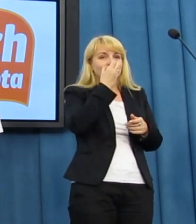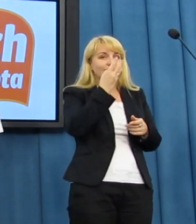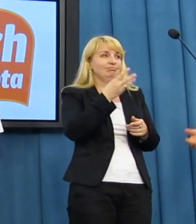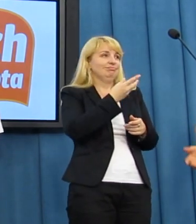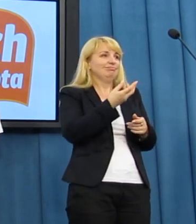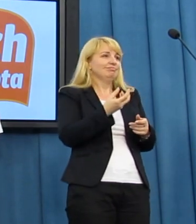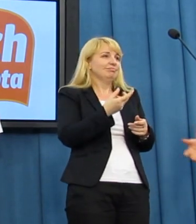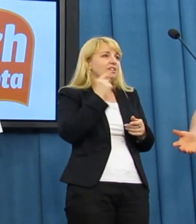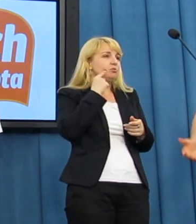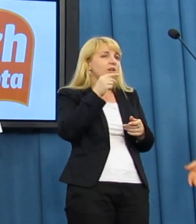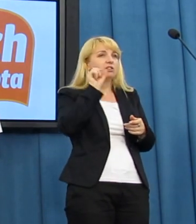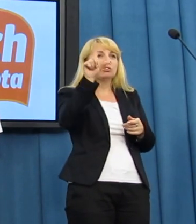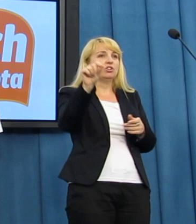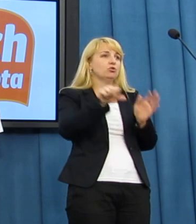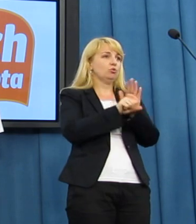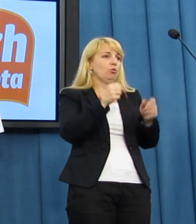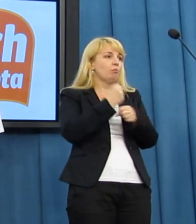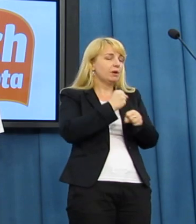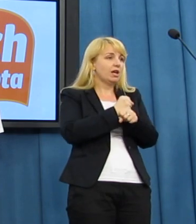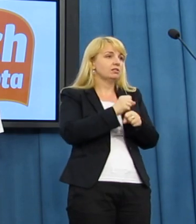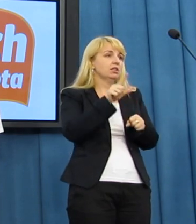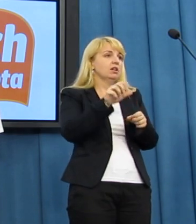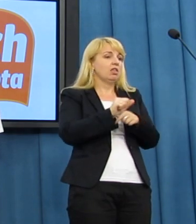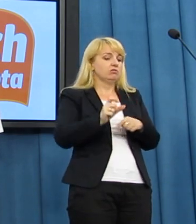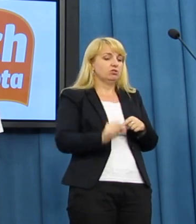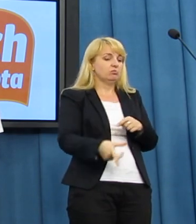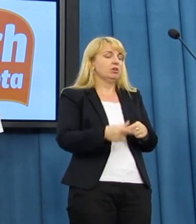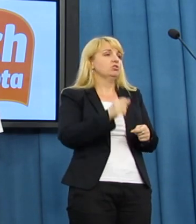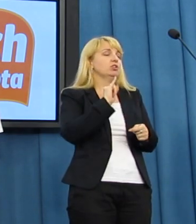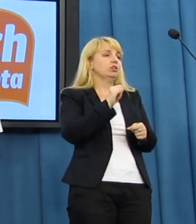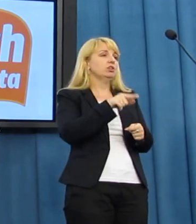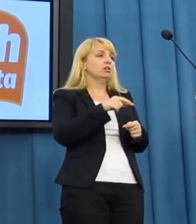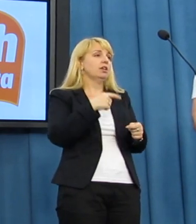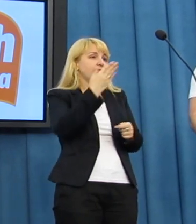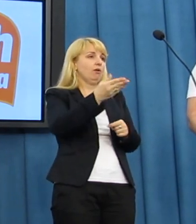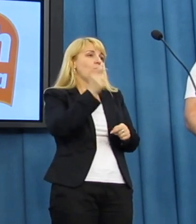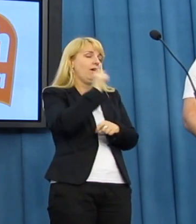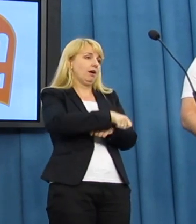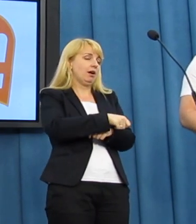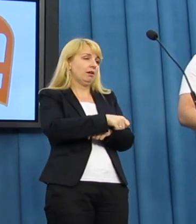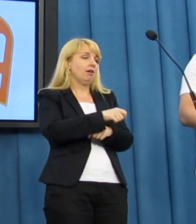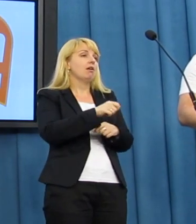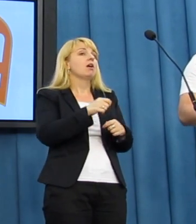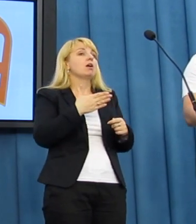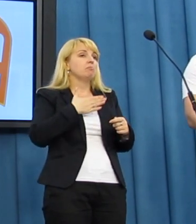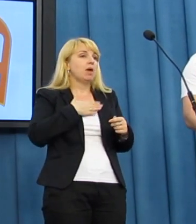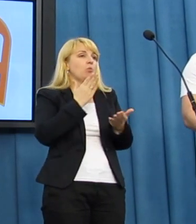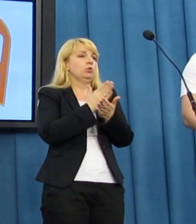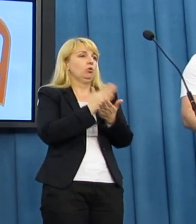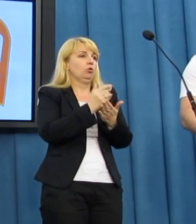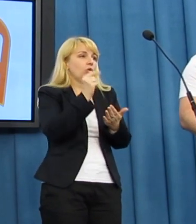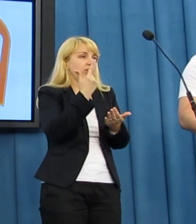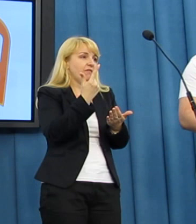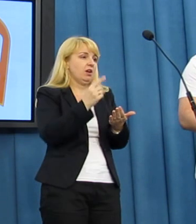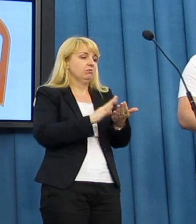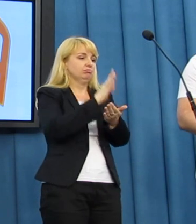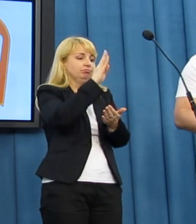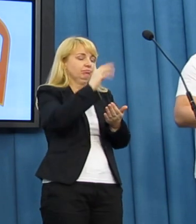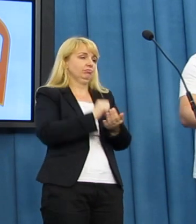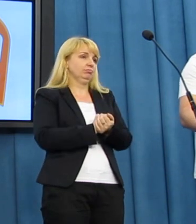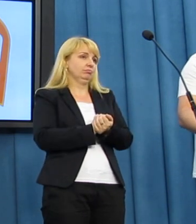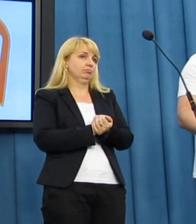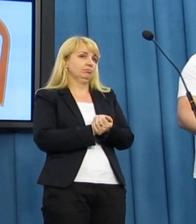się do pracy, jesteś w ogóle śmieciem. Takie usłyszał rzeczy, znaczy, może nie bezpośrednio od sądu oczywiście, tak?